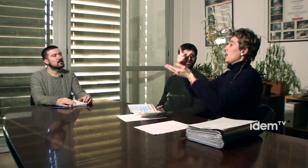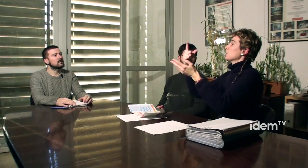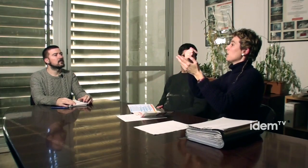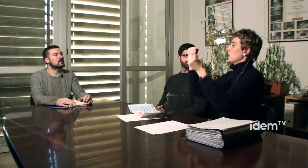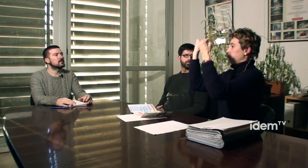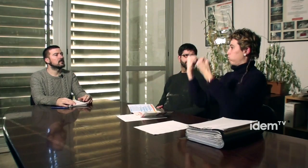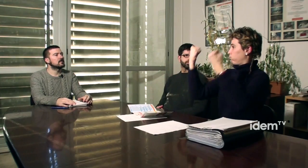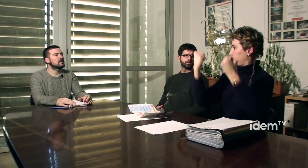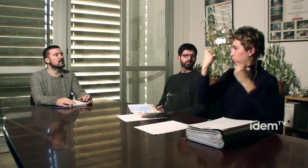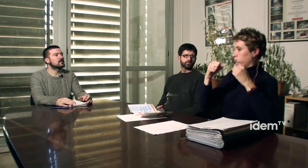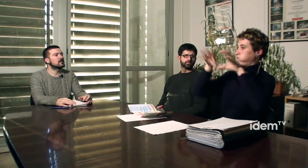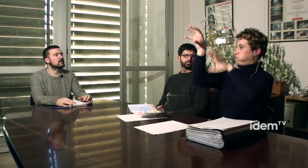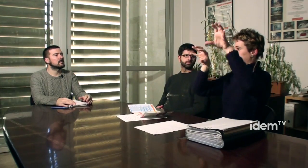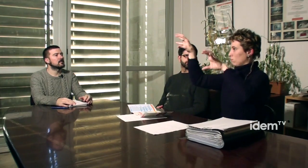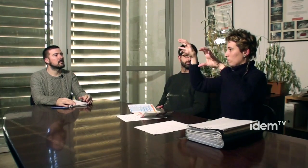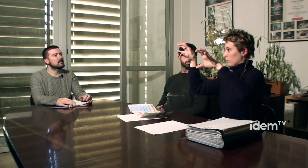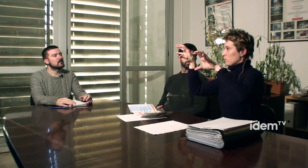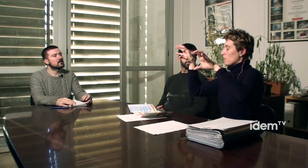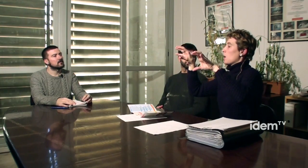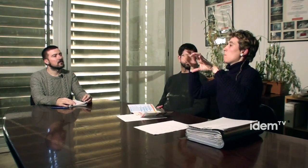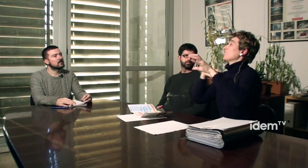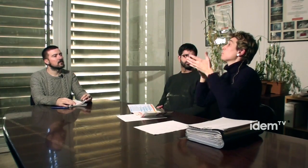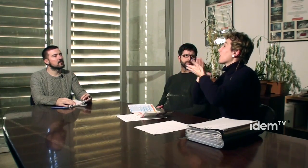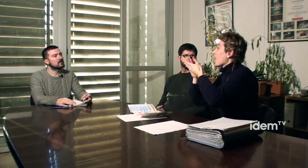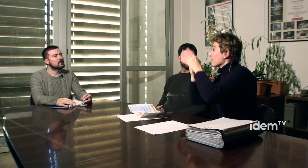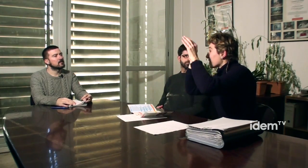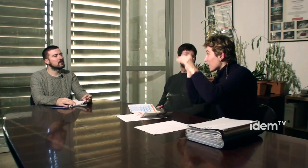que és la capital, és com, és el més evident,